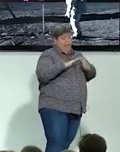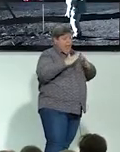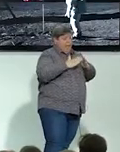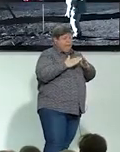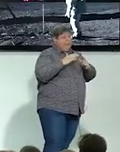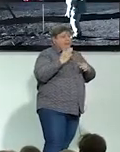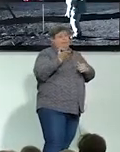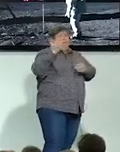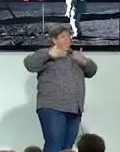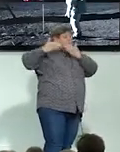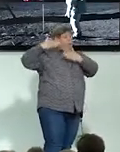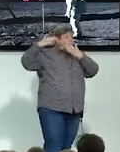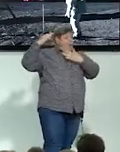one small step for men,